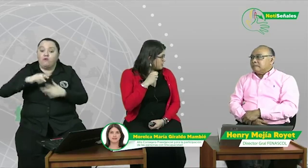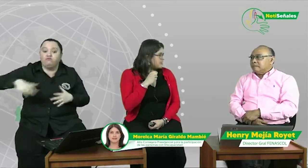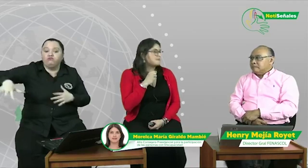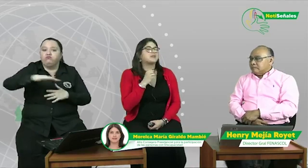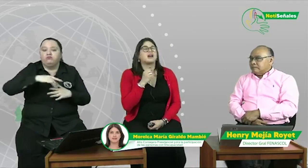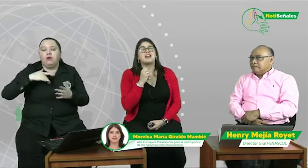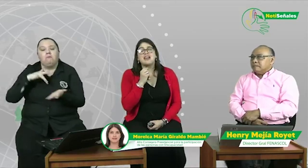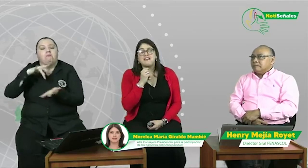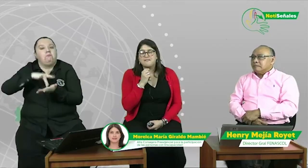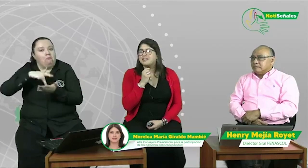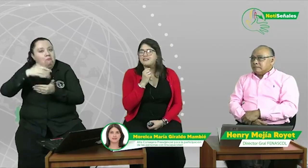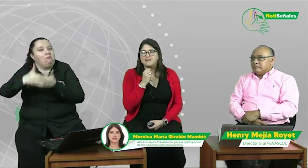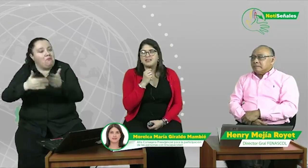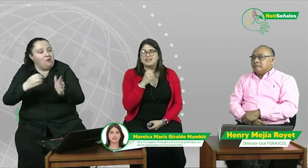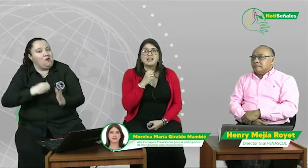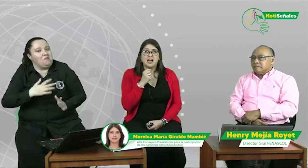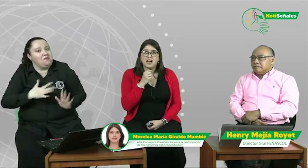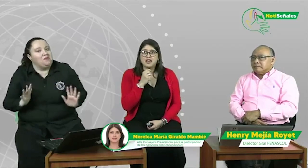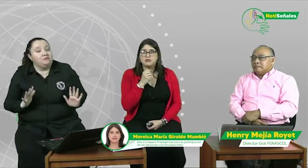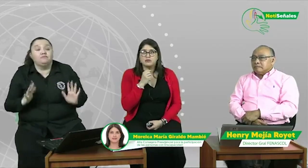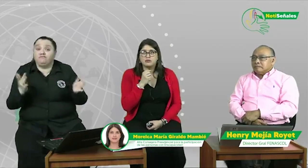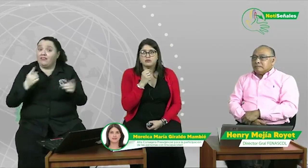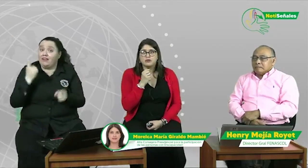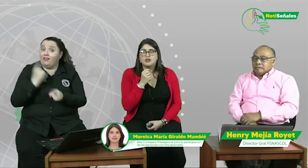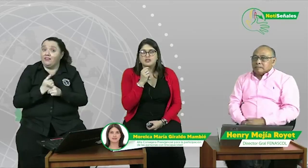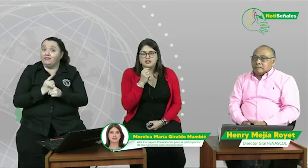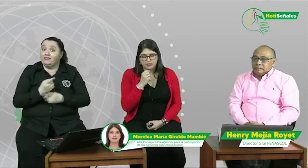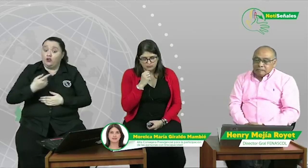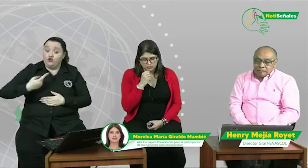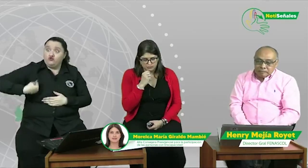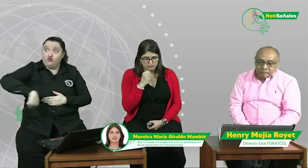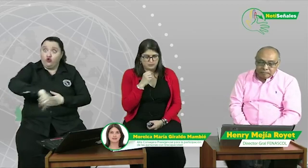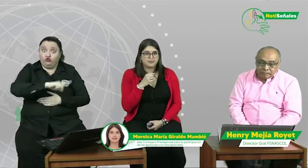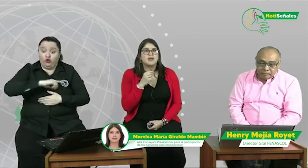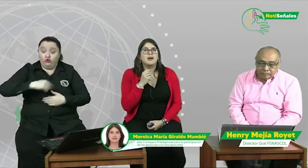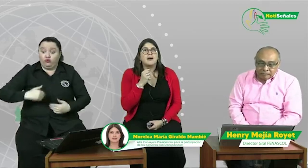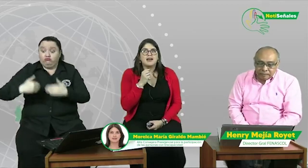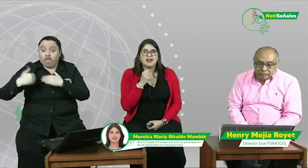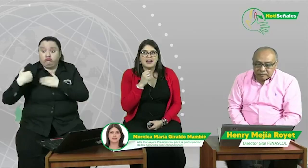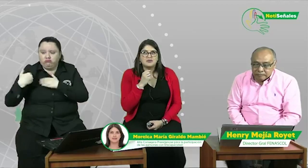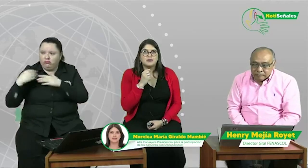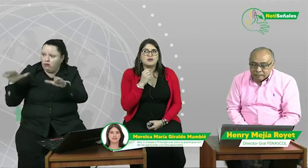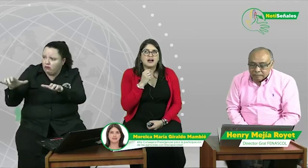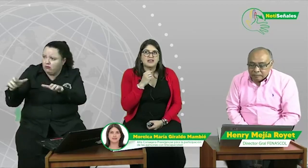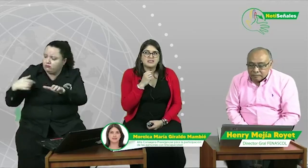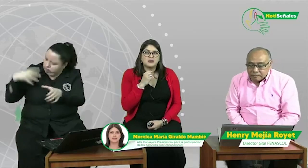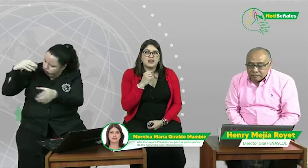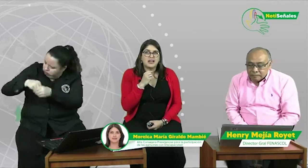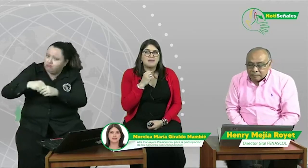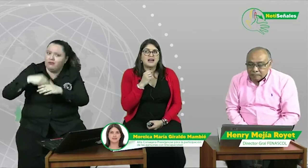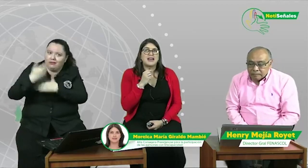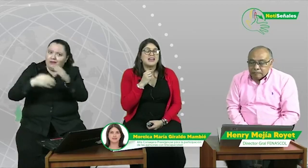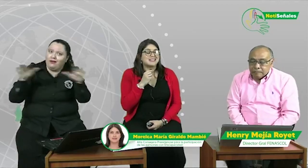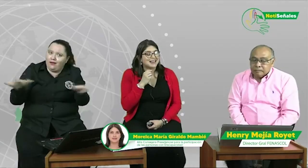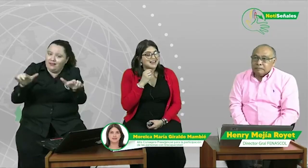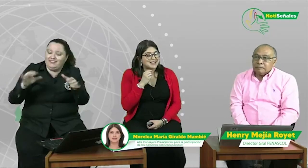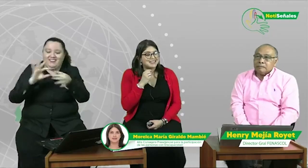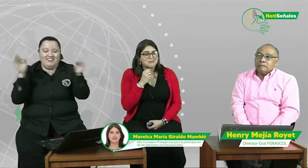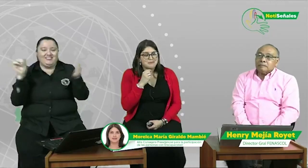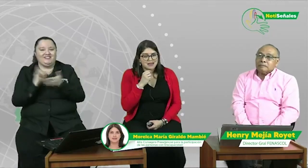efectivamente nada de nosotros sin nosotros eso ha sido el lema esa es la meta